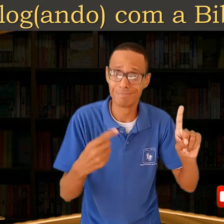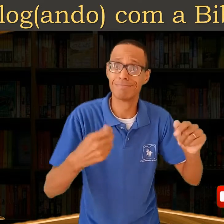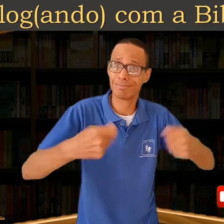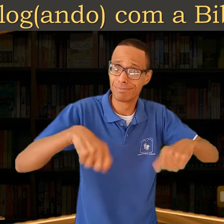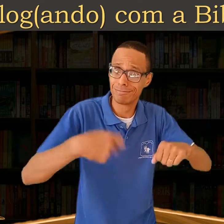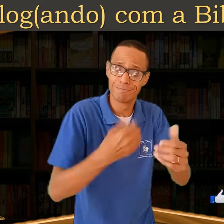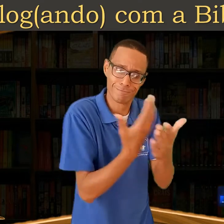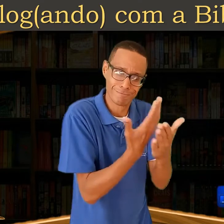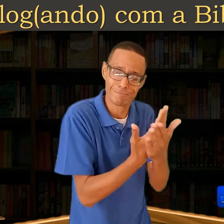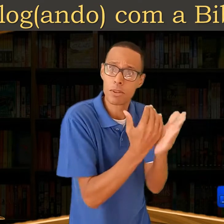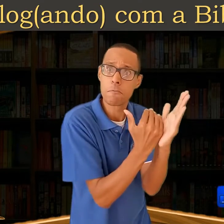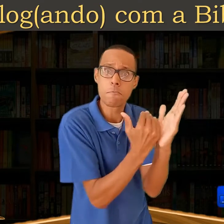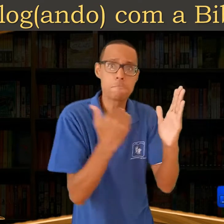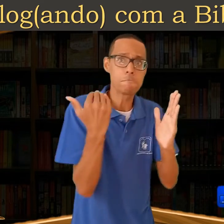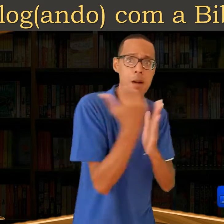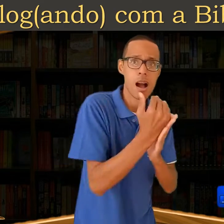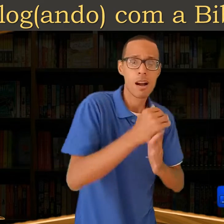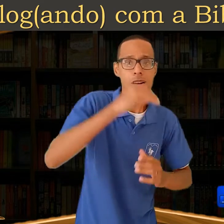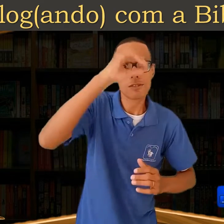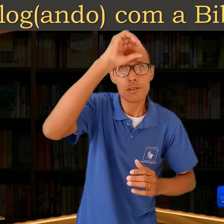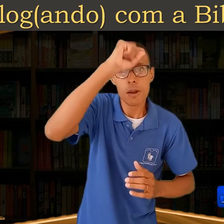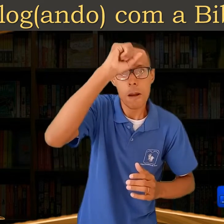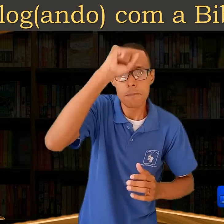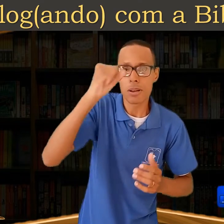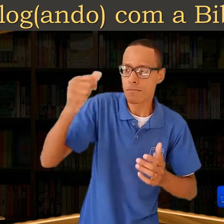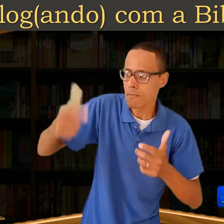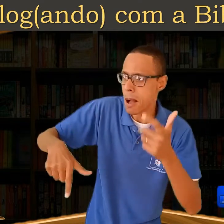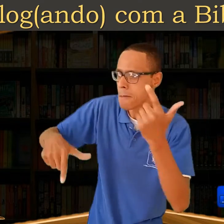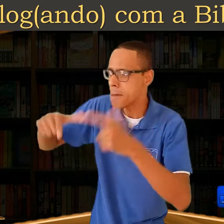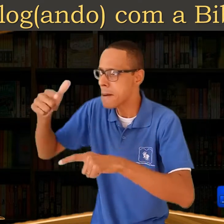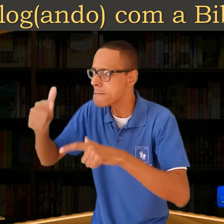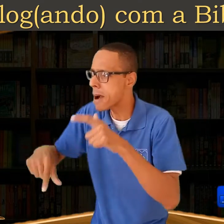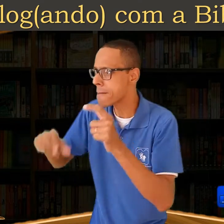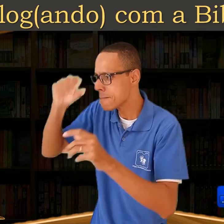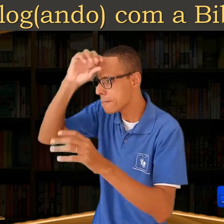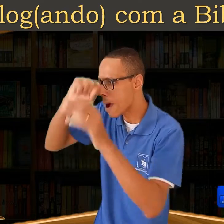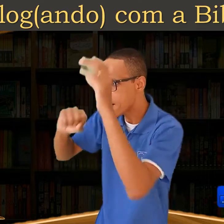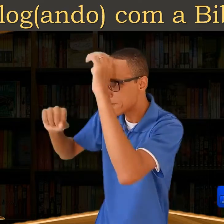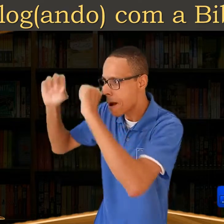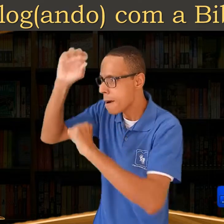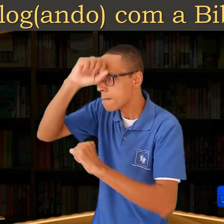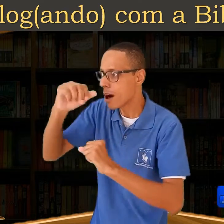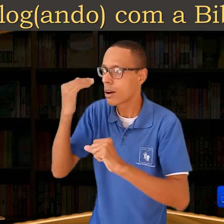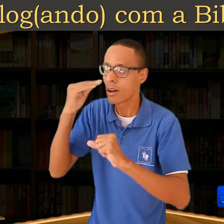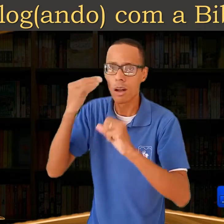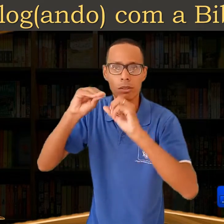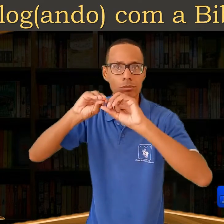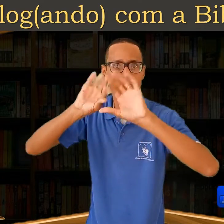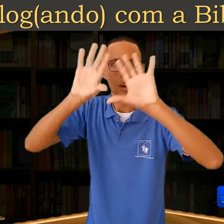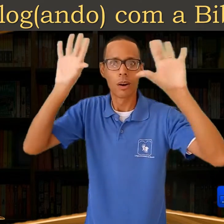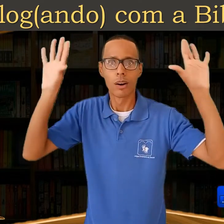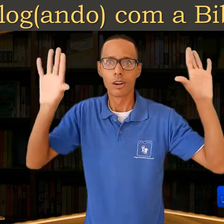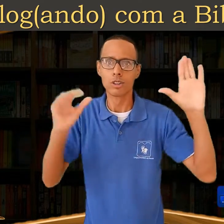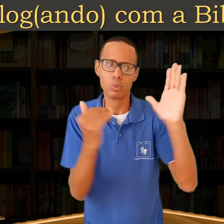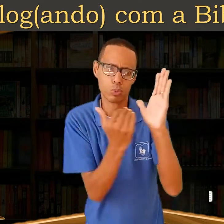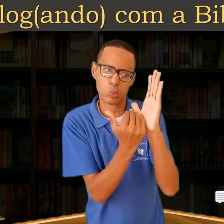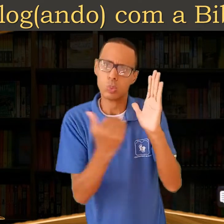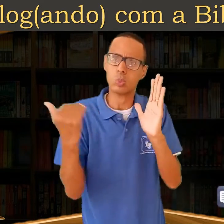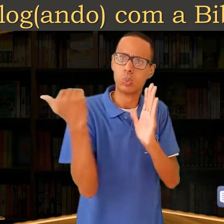aprender, rever conceitos, compreender e aprofundar em mais pesquisas